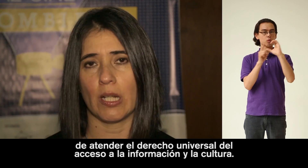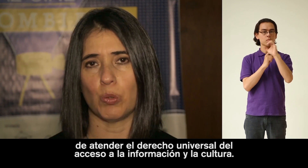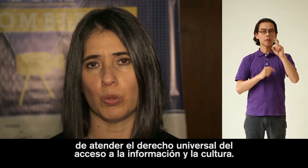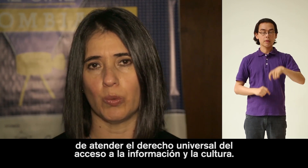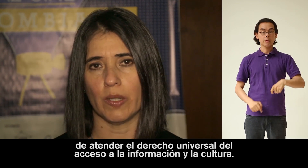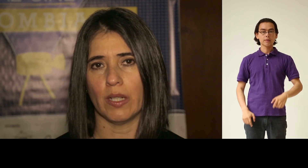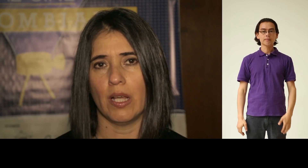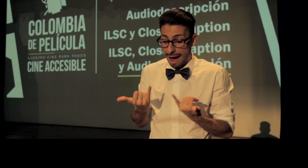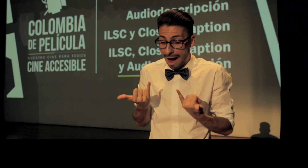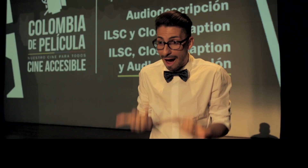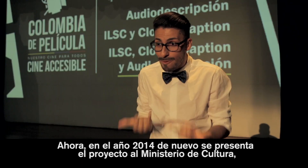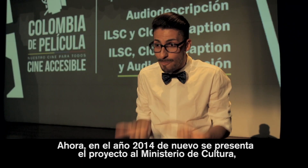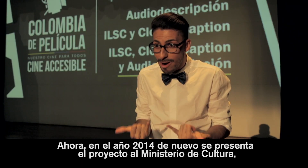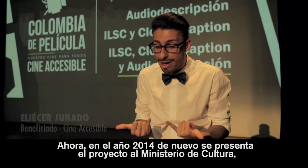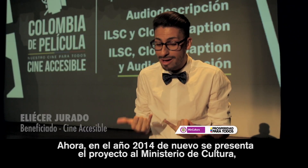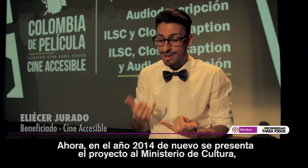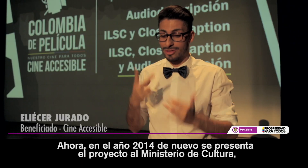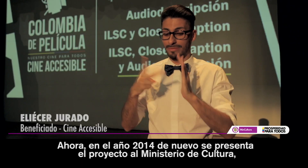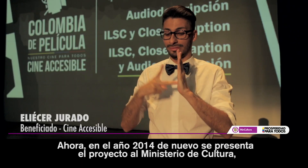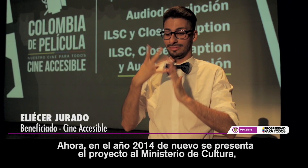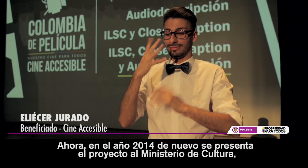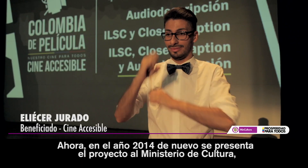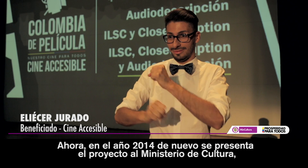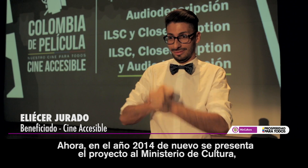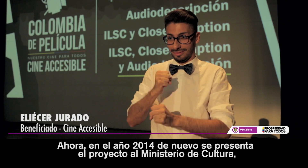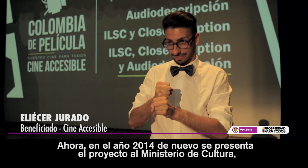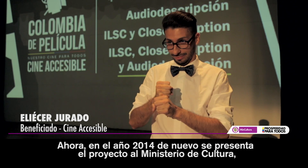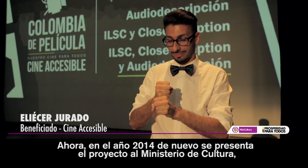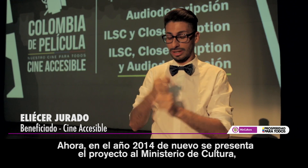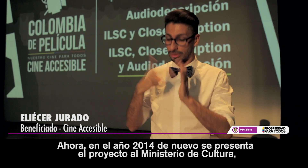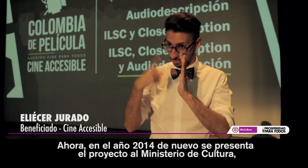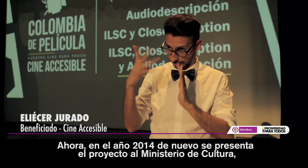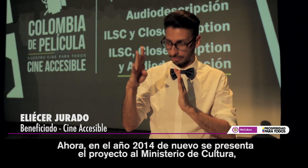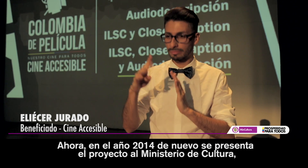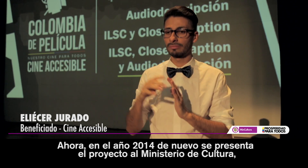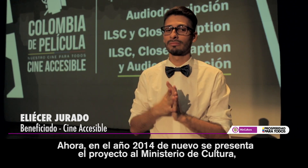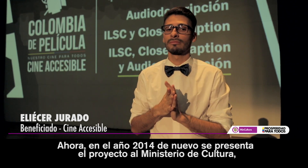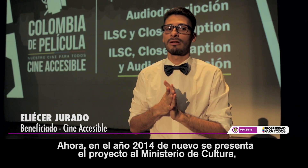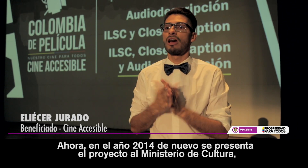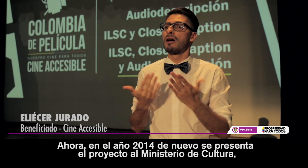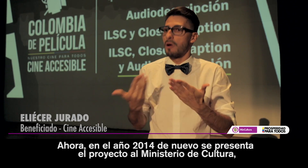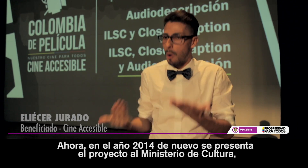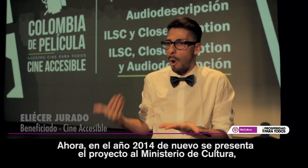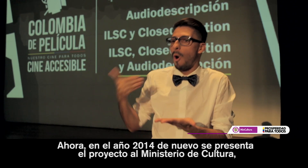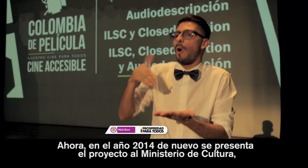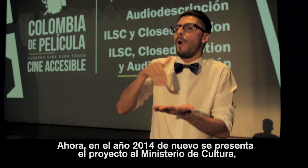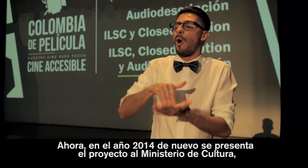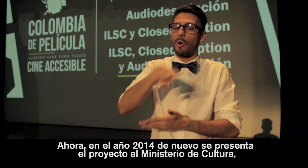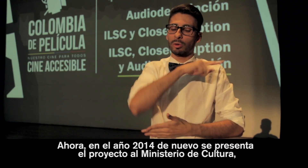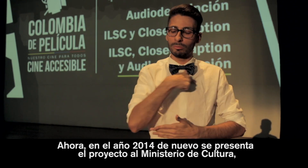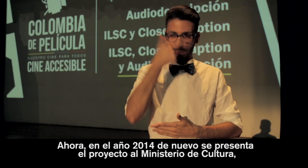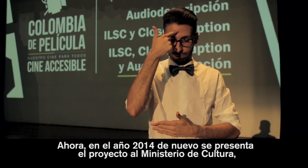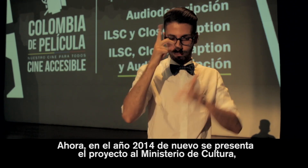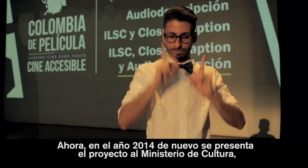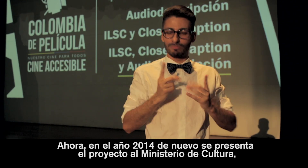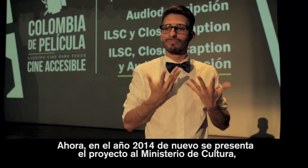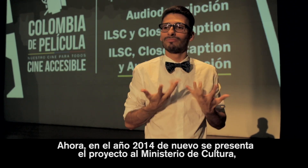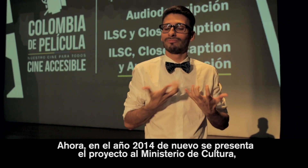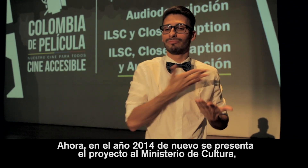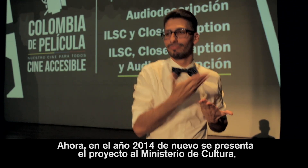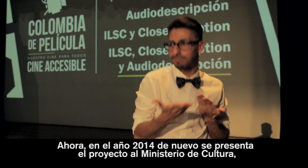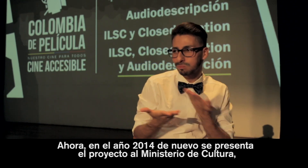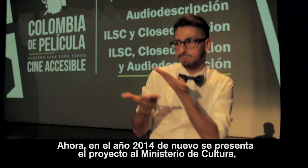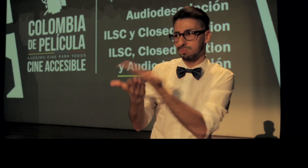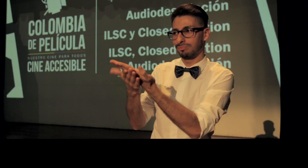información y la cultura Ahora, en el año 2014, de nuevo se presenta el proyecto al